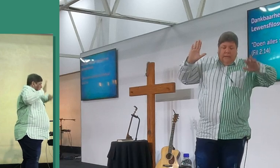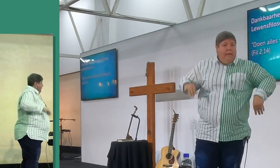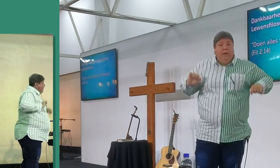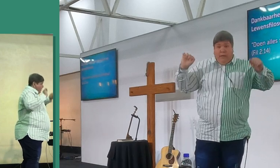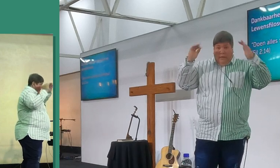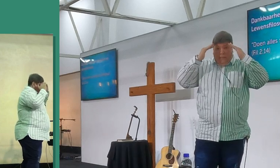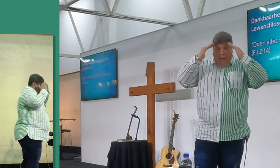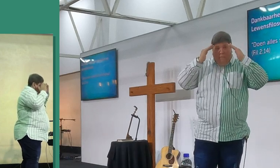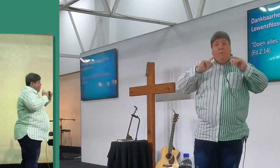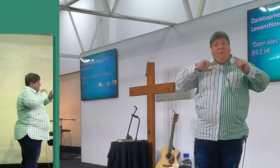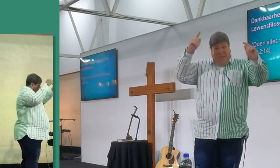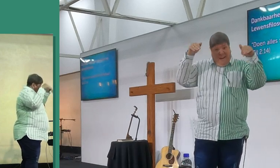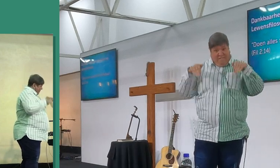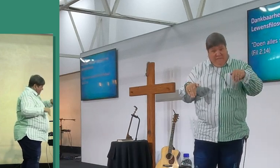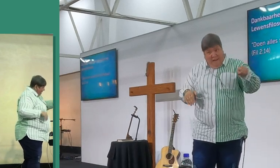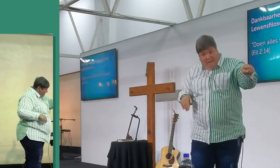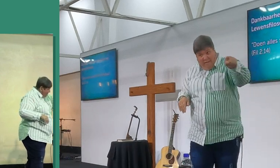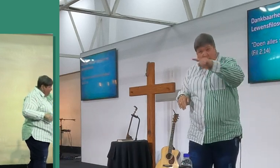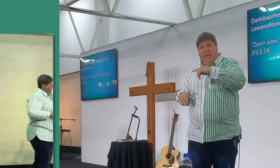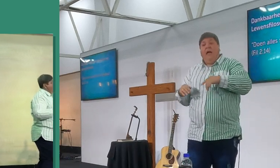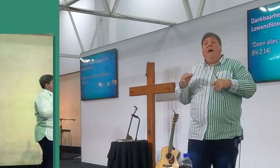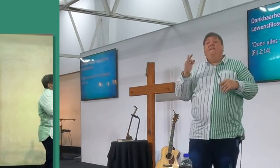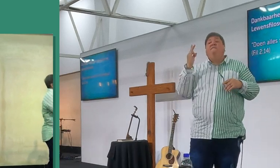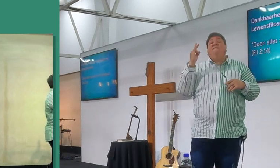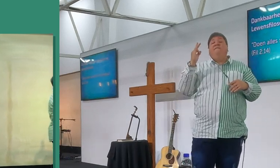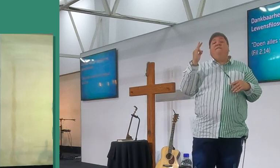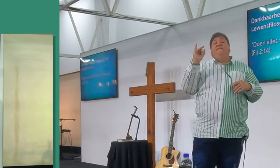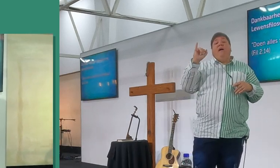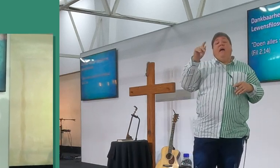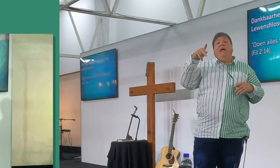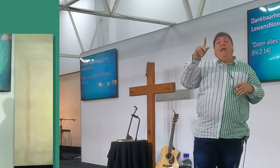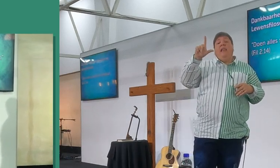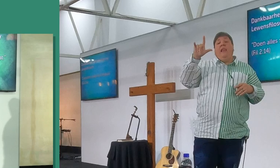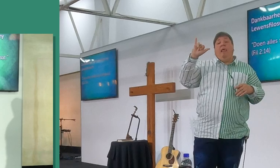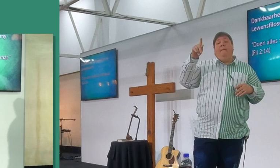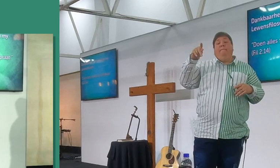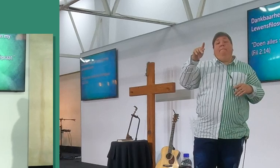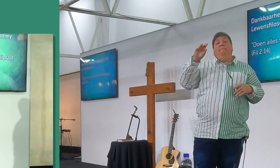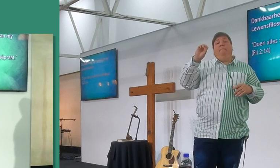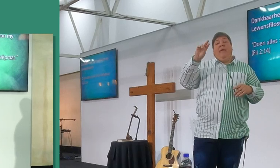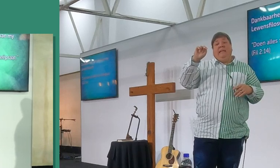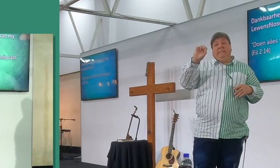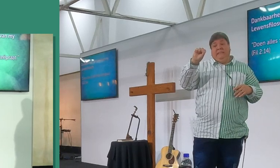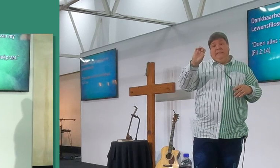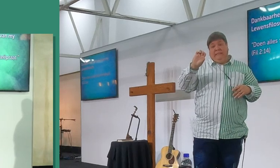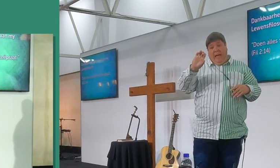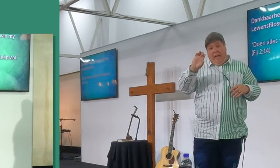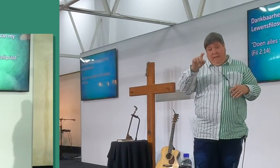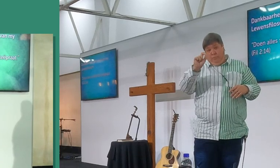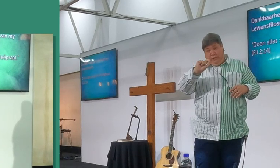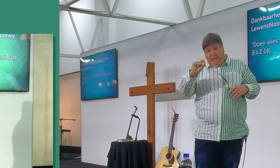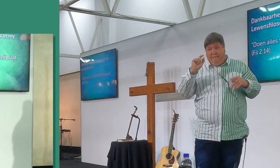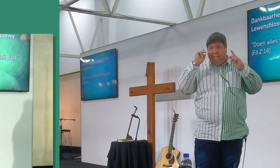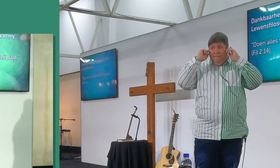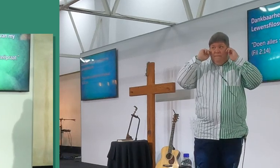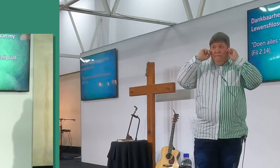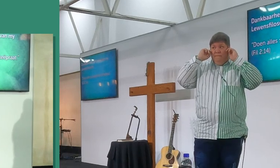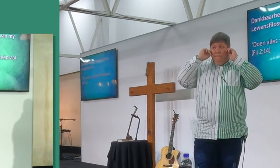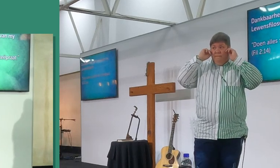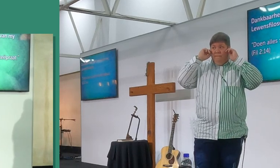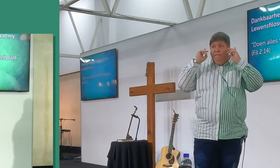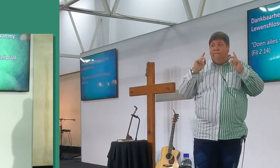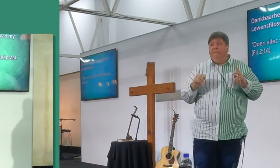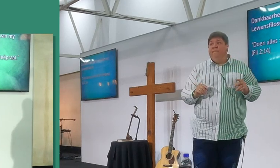wonderlikheid, wat die heren van ons bewaa, Philippeens 2 vers 14, en hier is een vers, wat ek wil jy moet neerskryf nou, as jy, ek weet nie of jy een strippie,